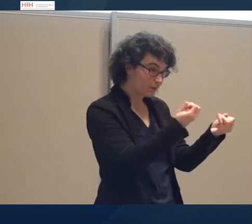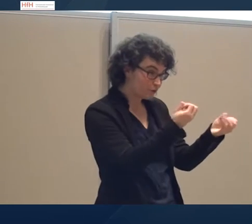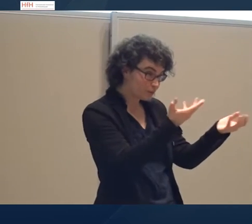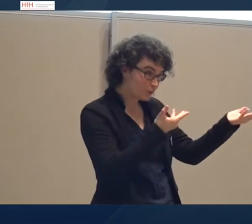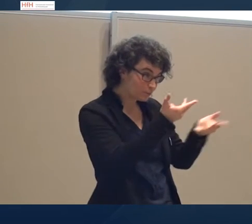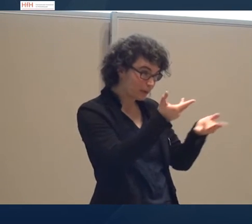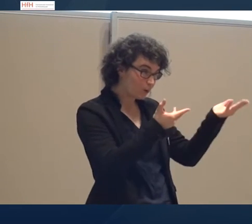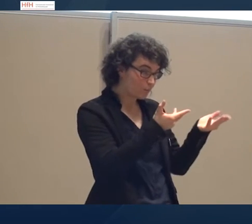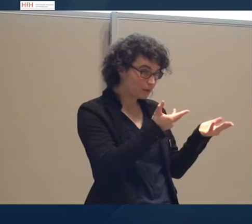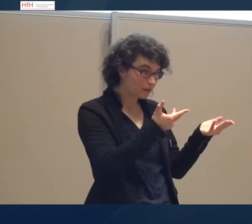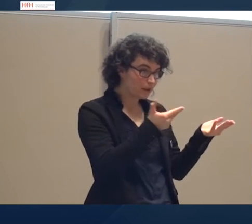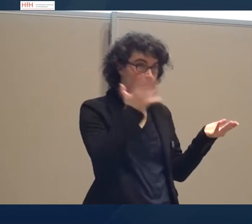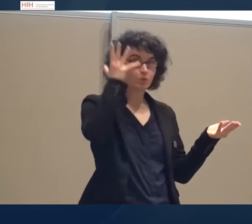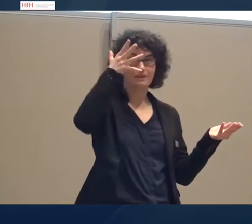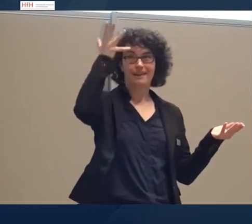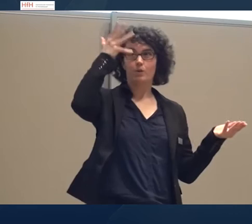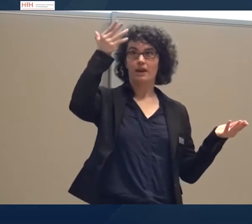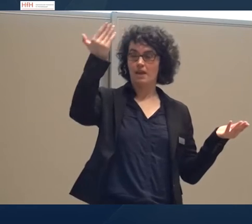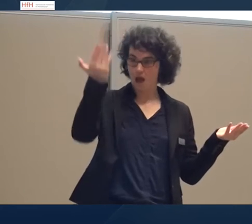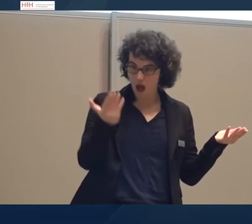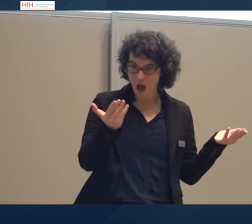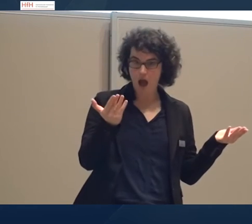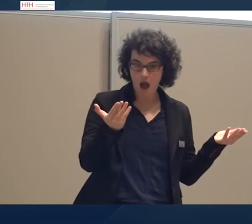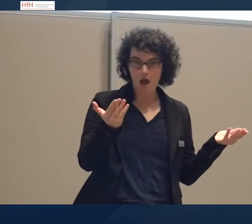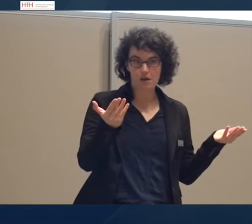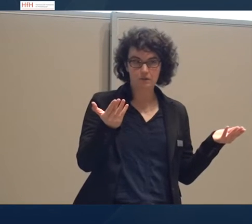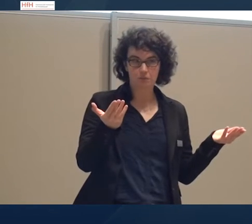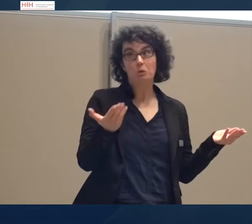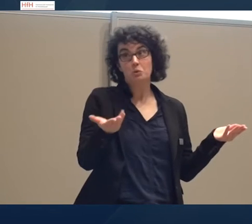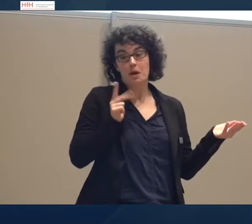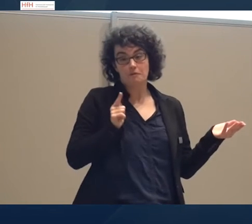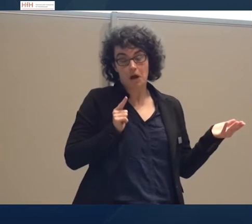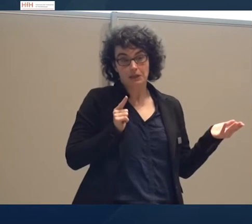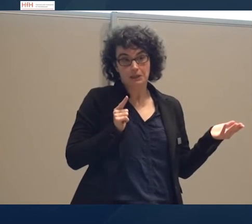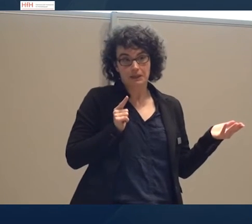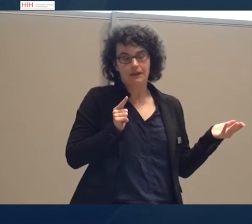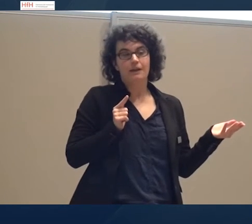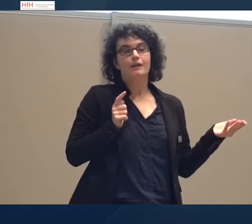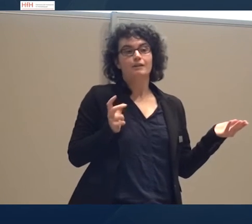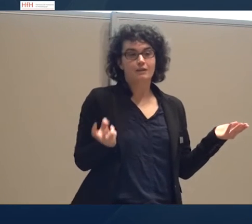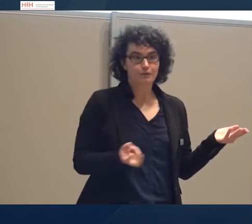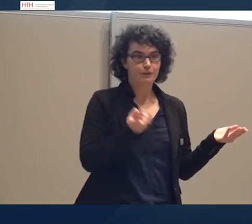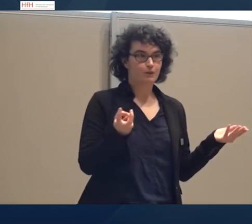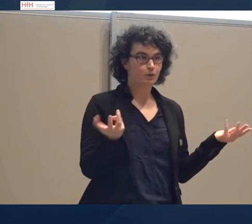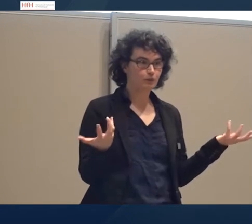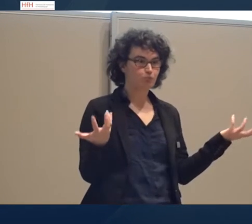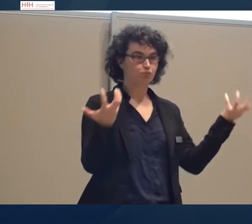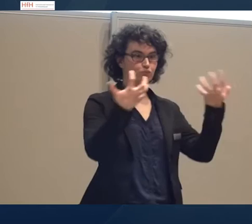und das, was vielleicht erwartet ist von verschiedenen Theorien, versuchen wir zusammenzubringen und